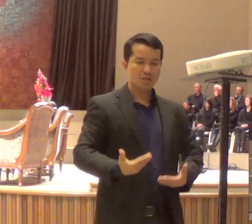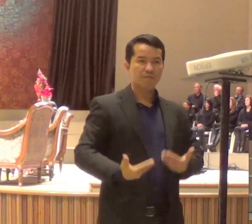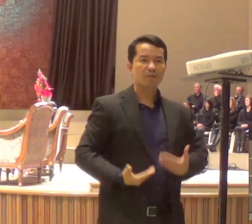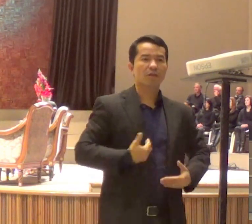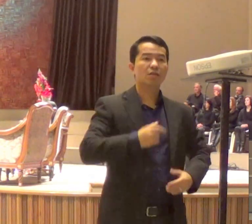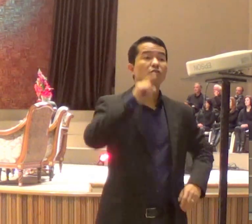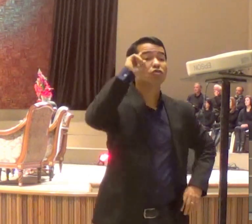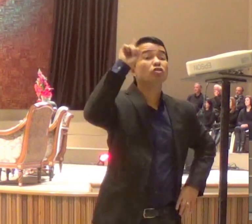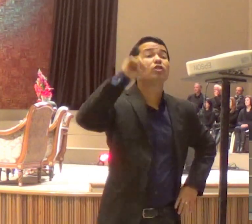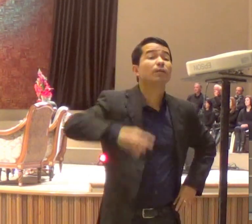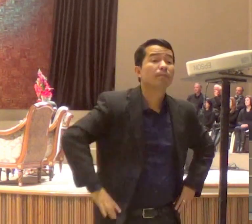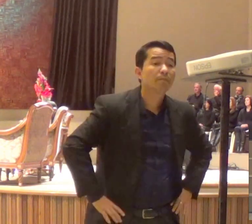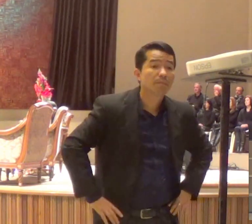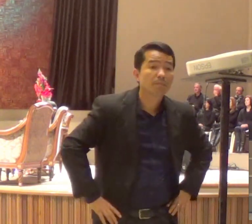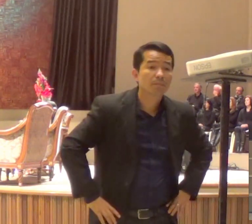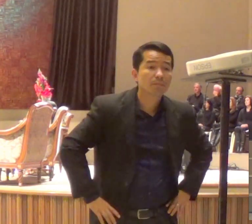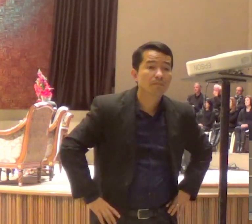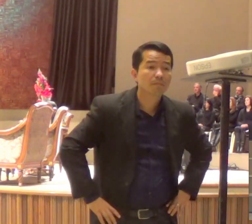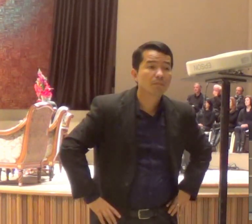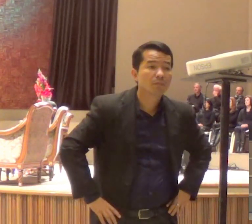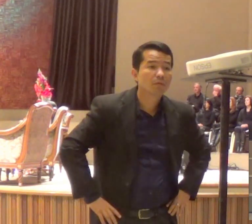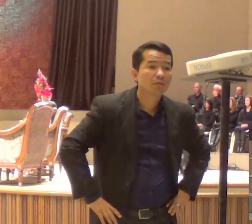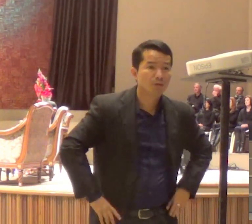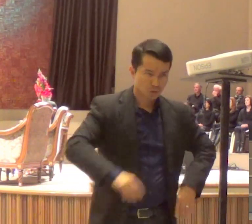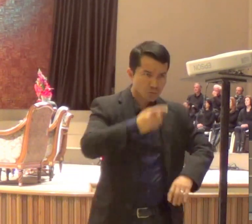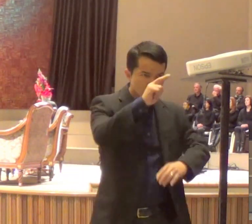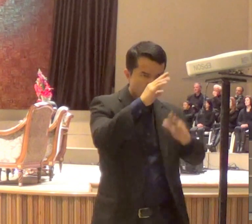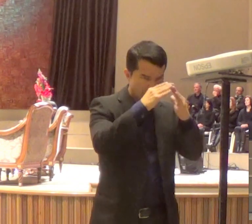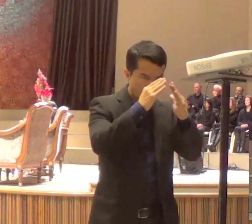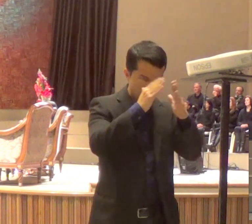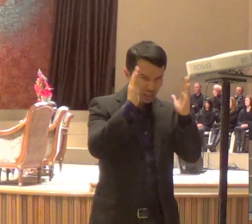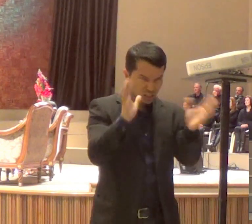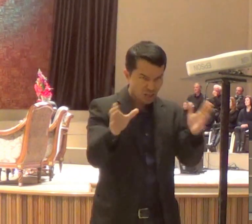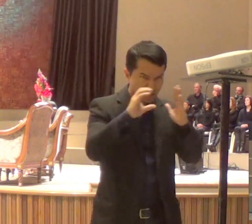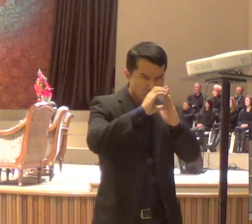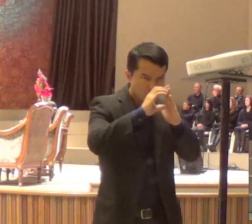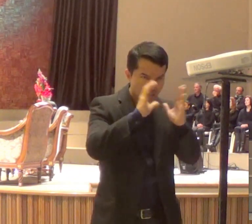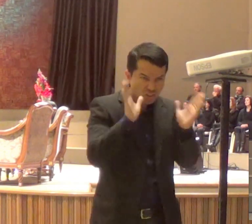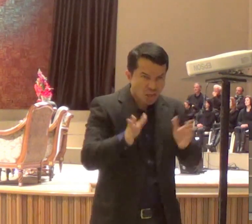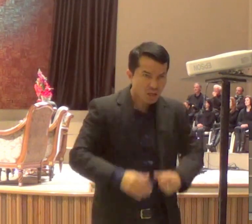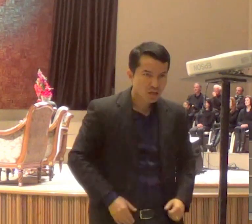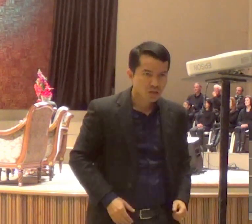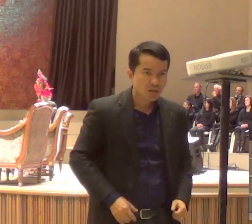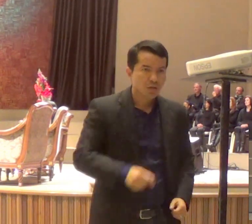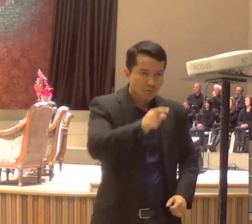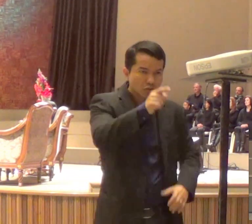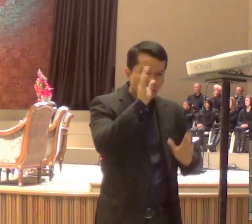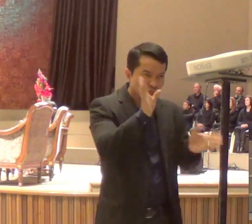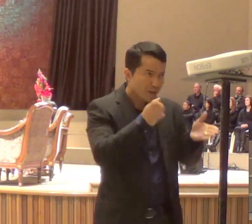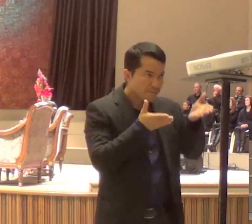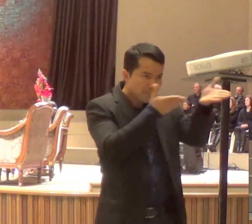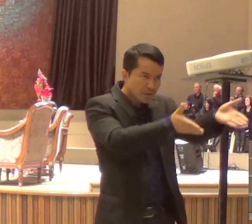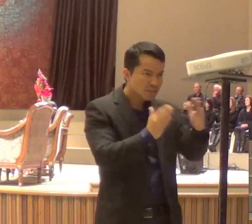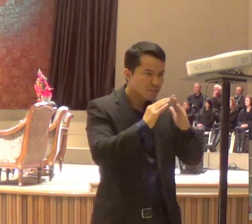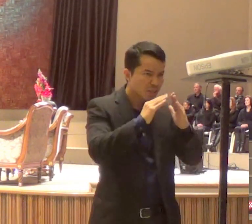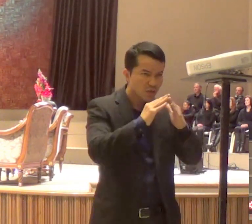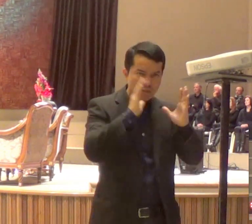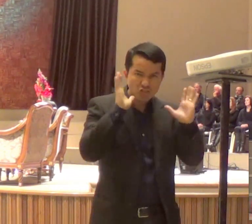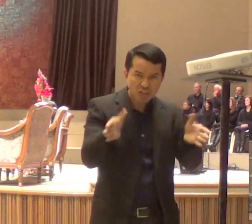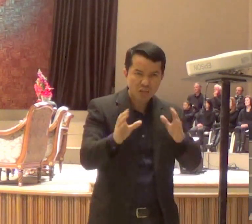Abra a tua casa para uma cela, participa na cela, ajuda a fazer, faz alguma coisa para a glória de